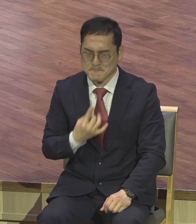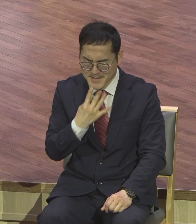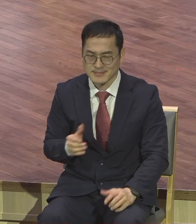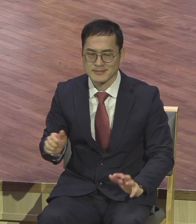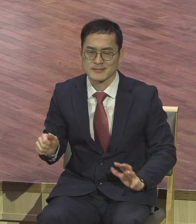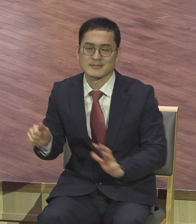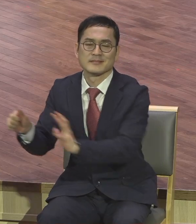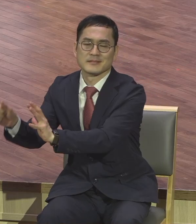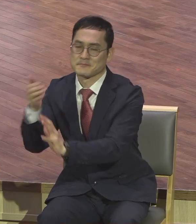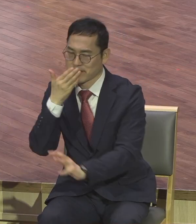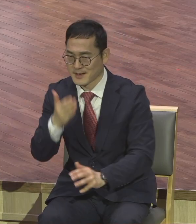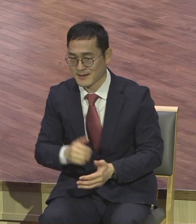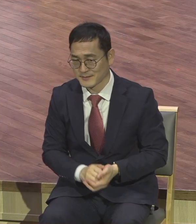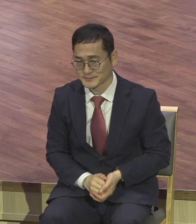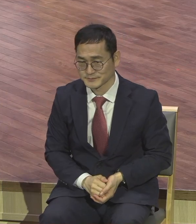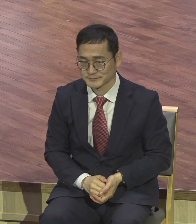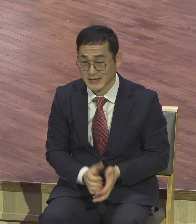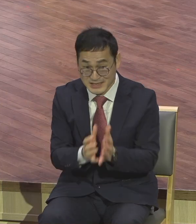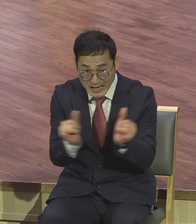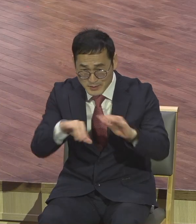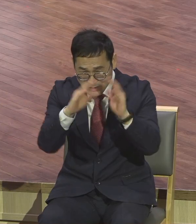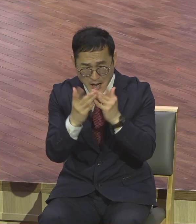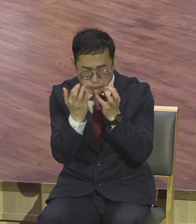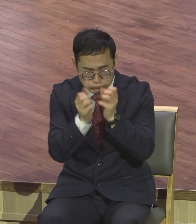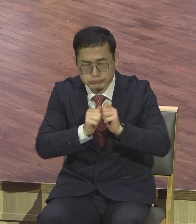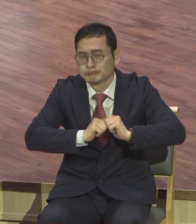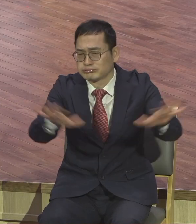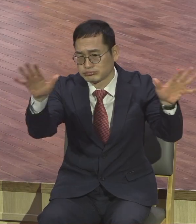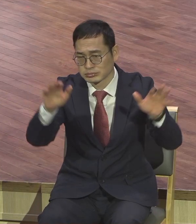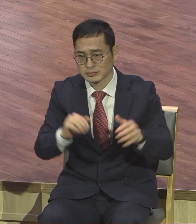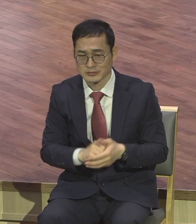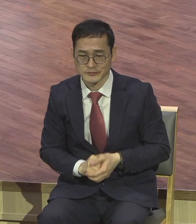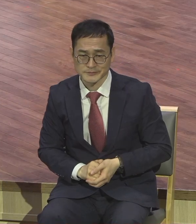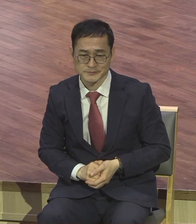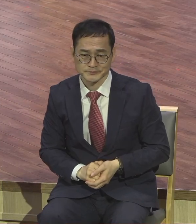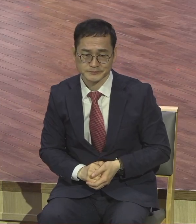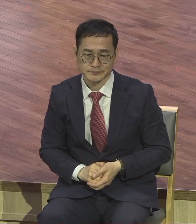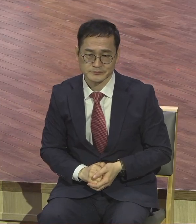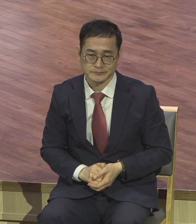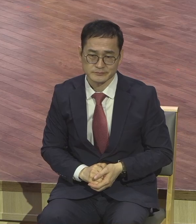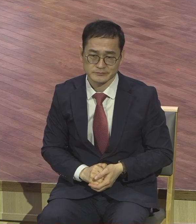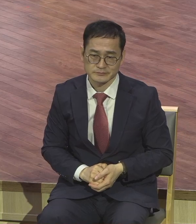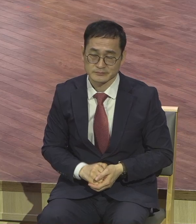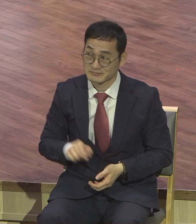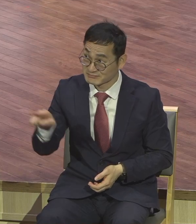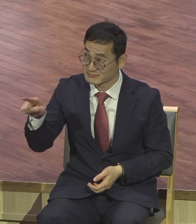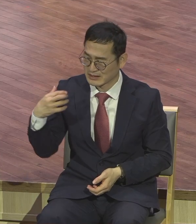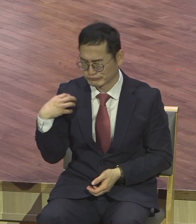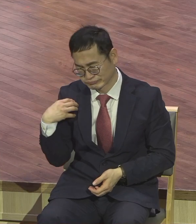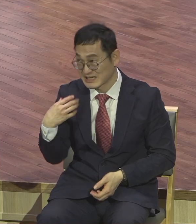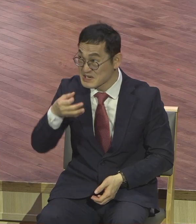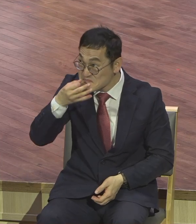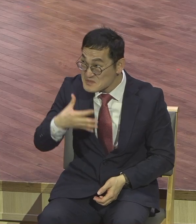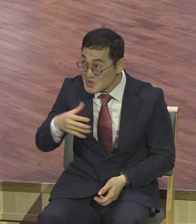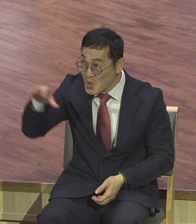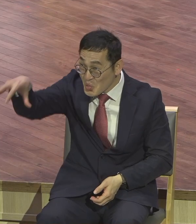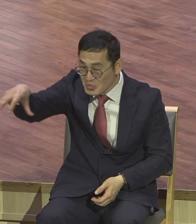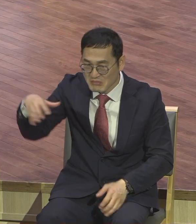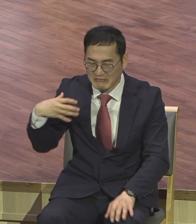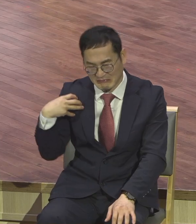무리는 다 떠납니다. 무리는 떠나요. 부담되고 힘들면 떠나요. 기분 나쁘고 자두님 상하면 떠나요.